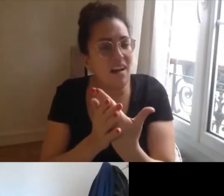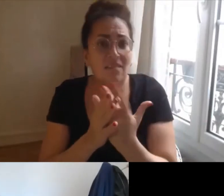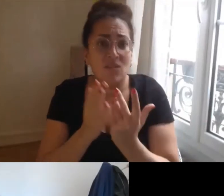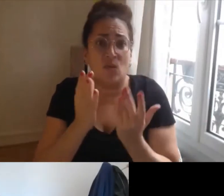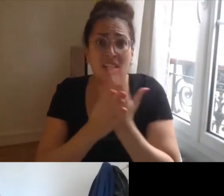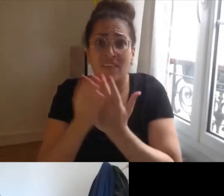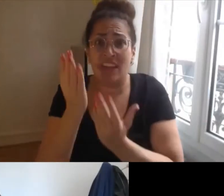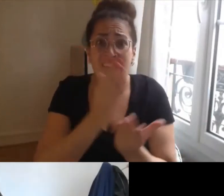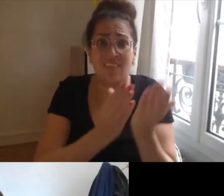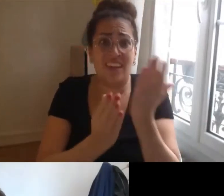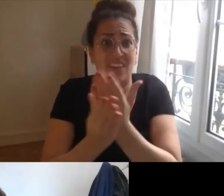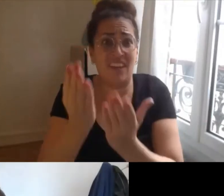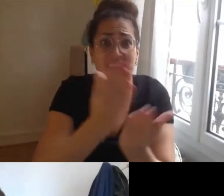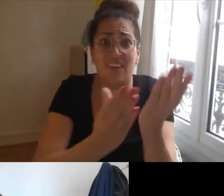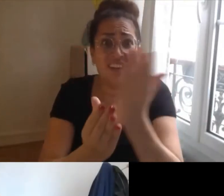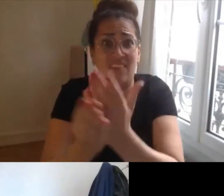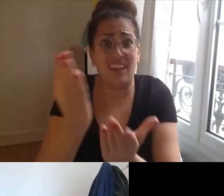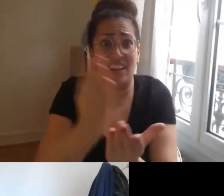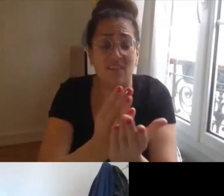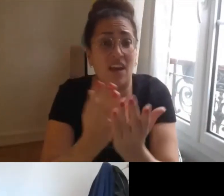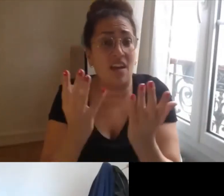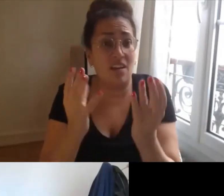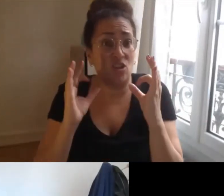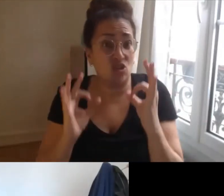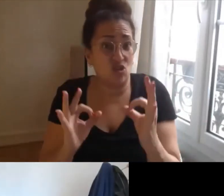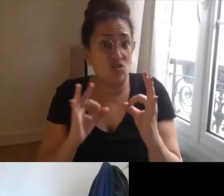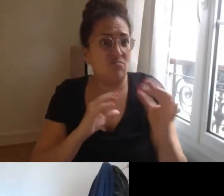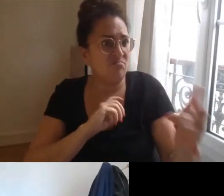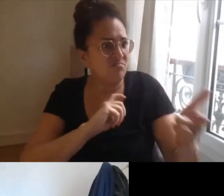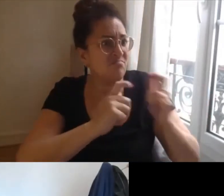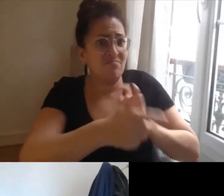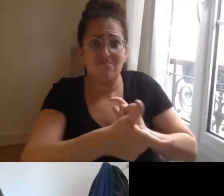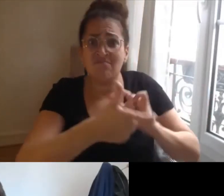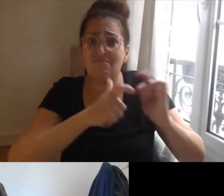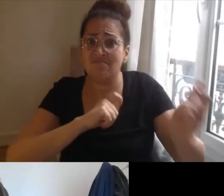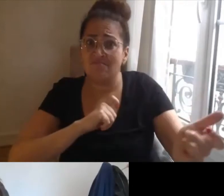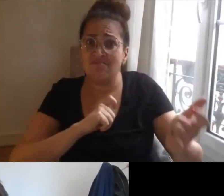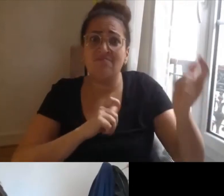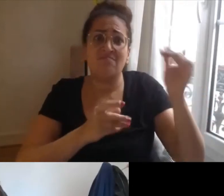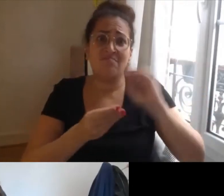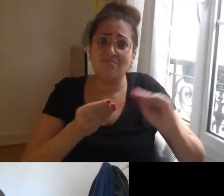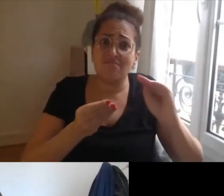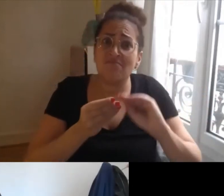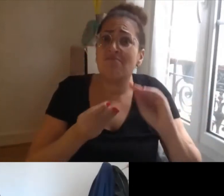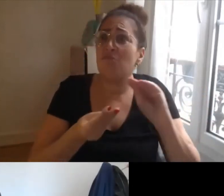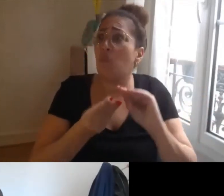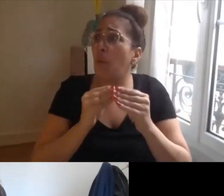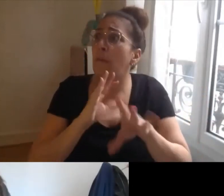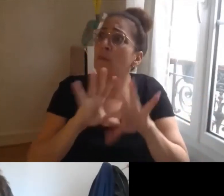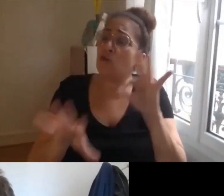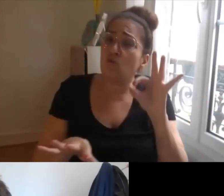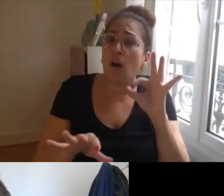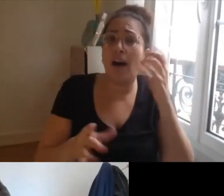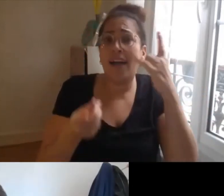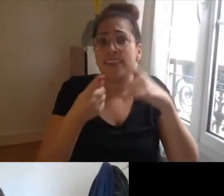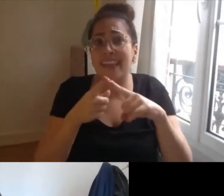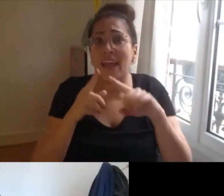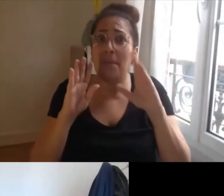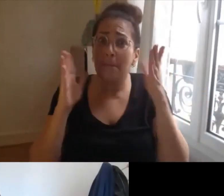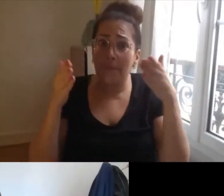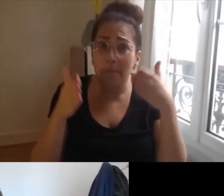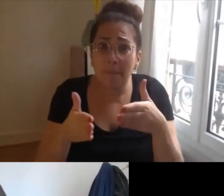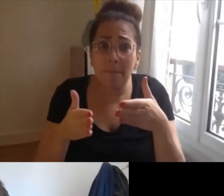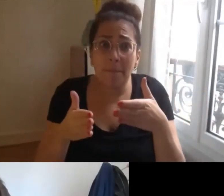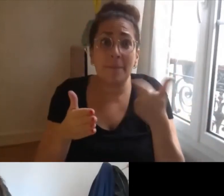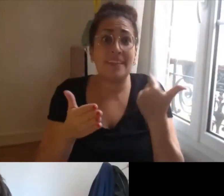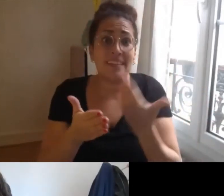cette interaction elle se fait autour du questionnement de la problématique donc Véronique vous l'avez mentionné la cheville ouvrière